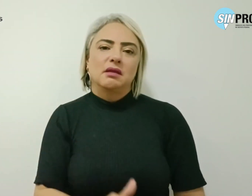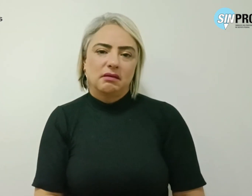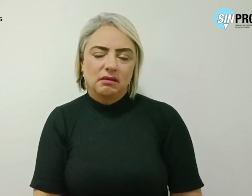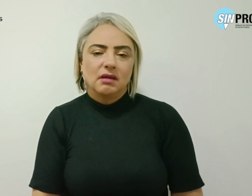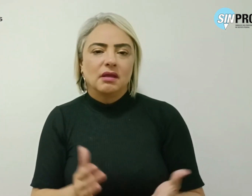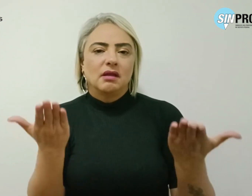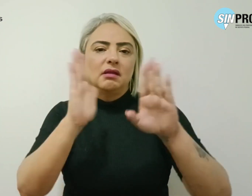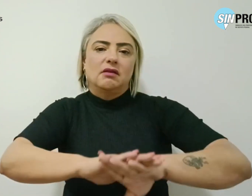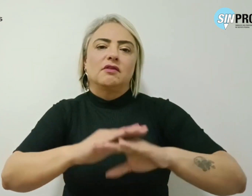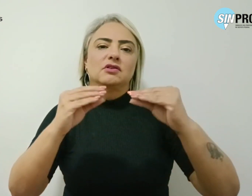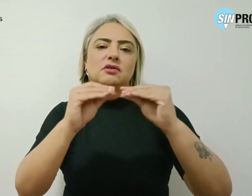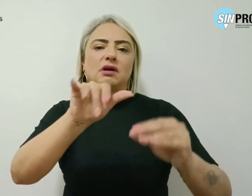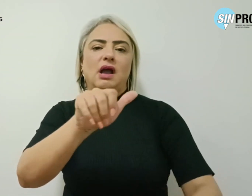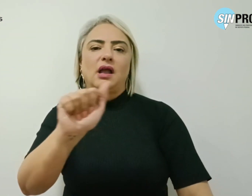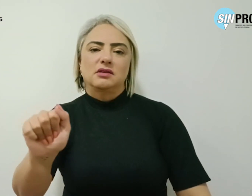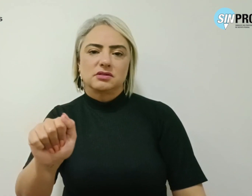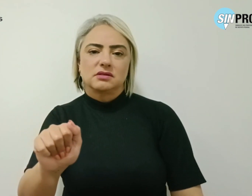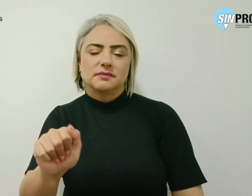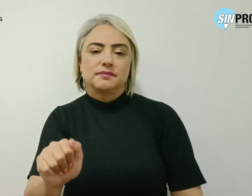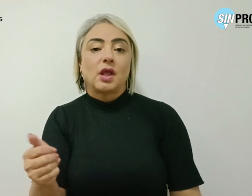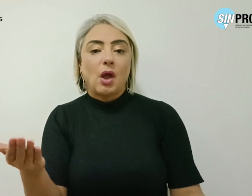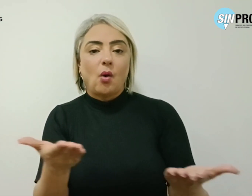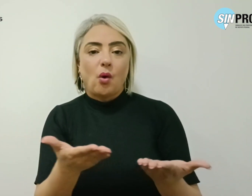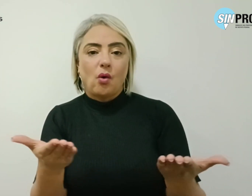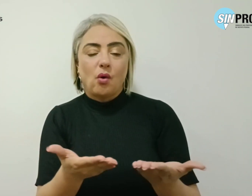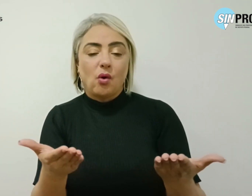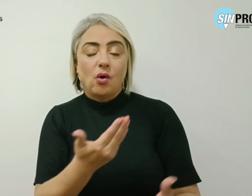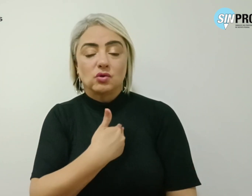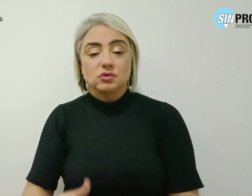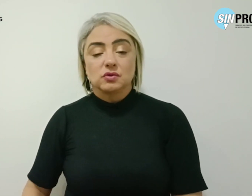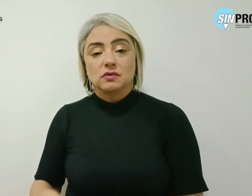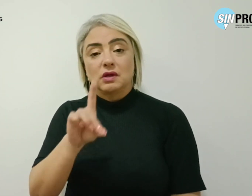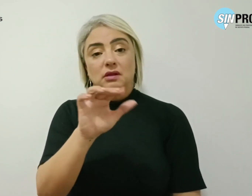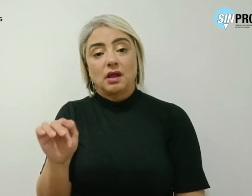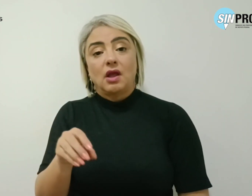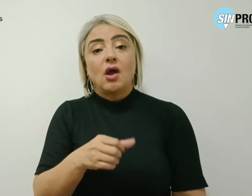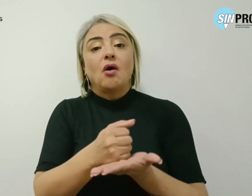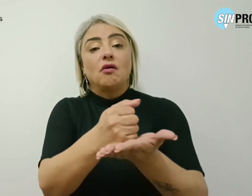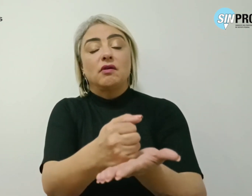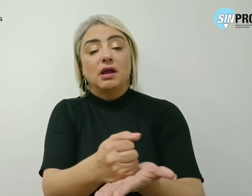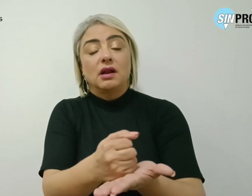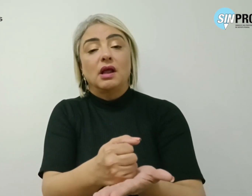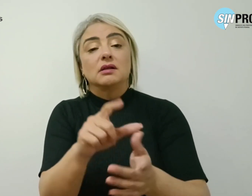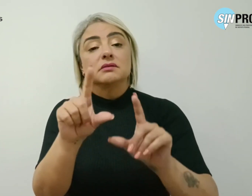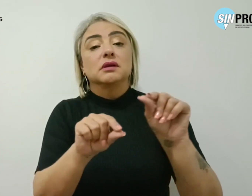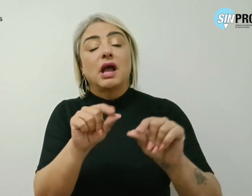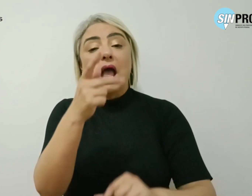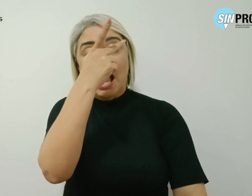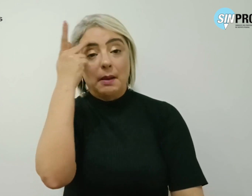fechou a EJA. Atualmente, o GDF oferece a opção de a pessoa ir no